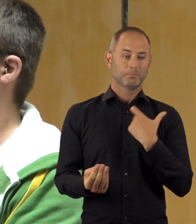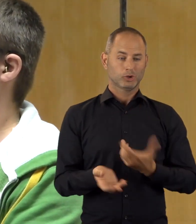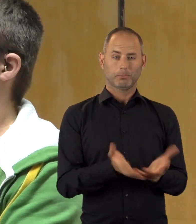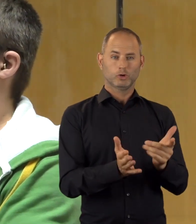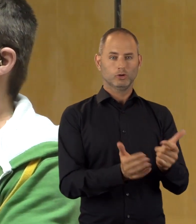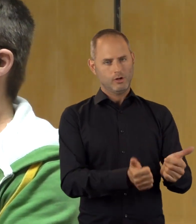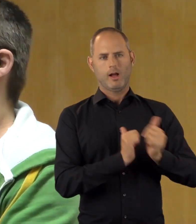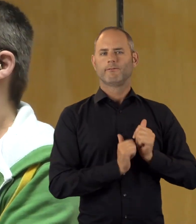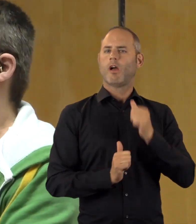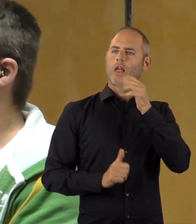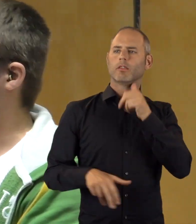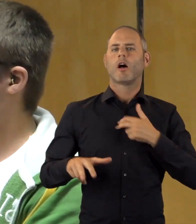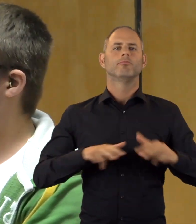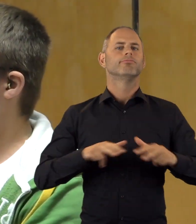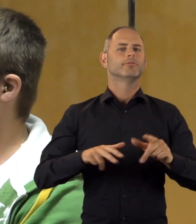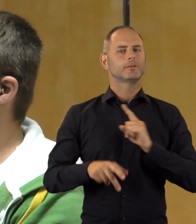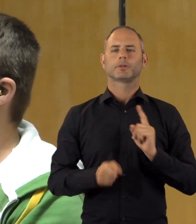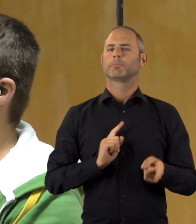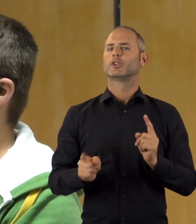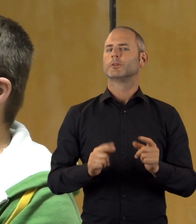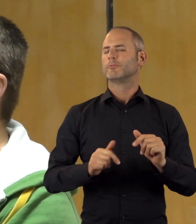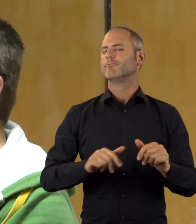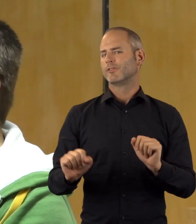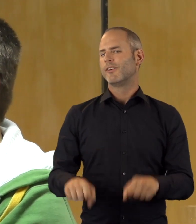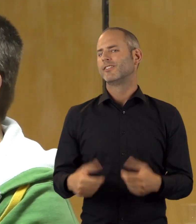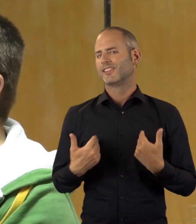Mit dem persönlichen Budget kann er seinen Alltag selbstbestimmt gestalten.